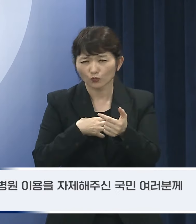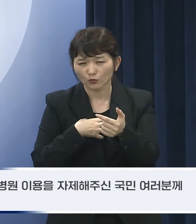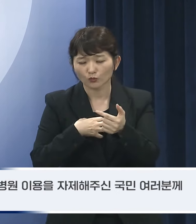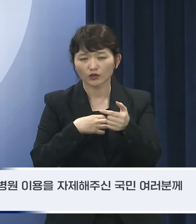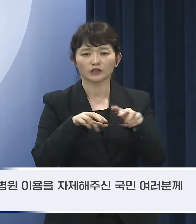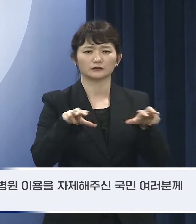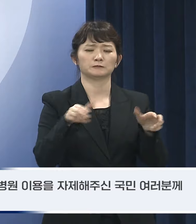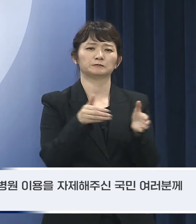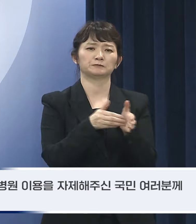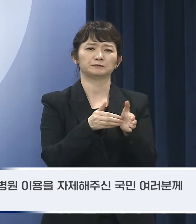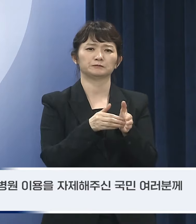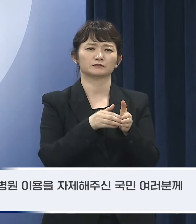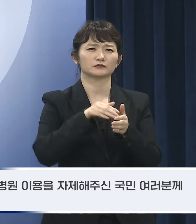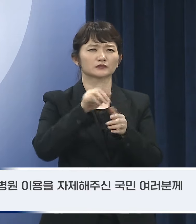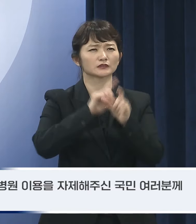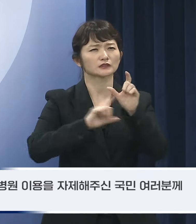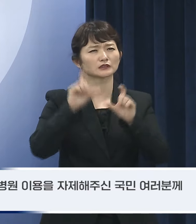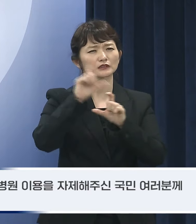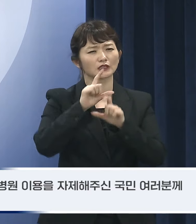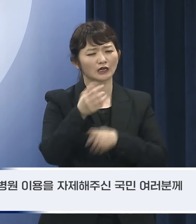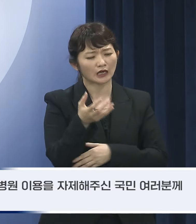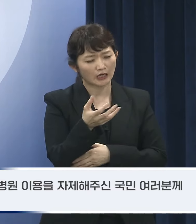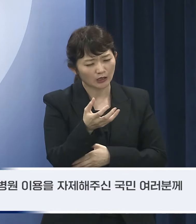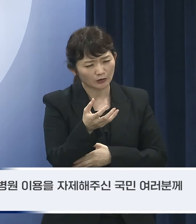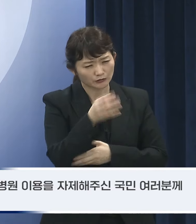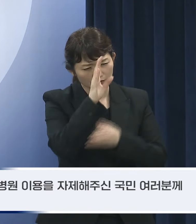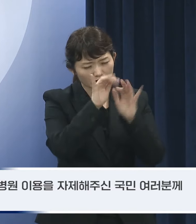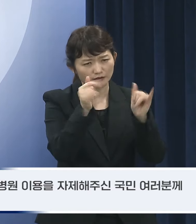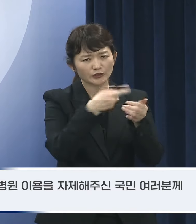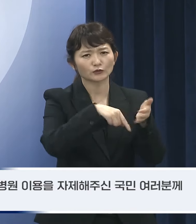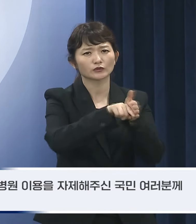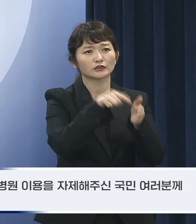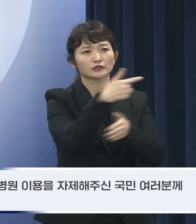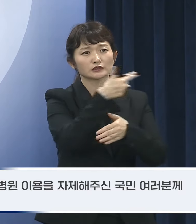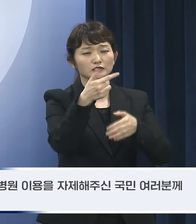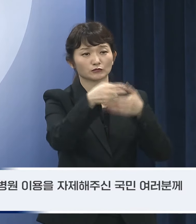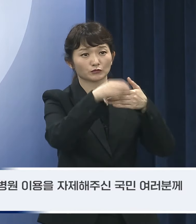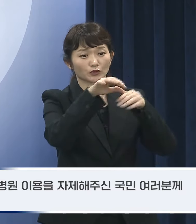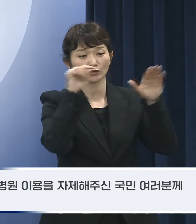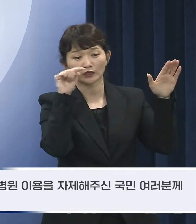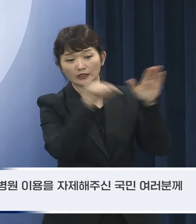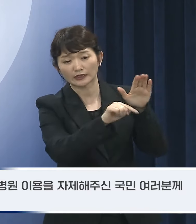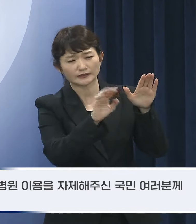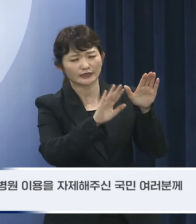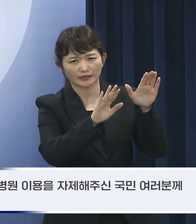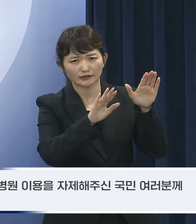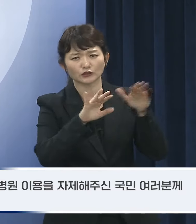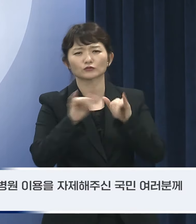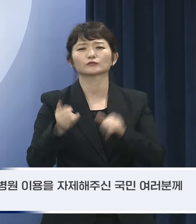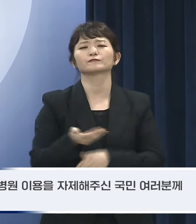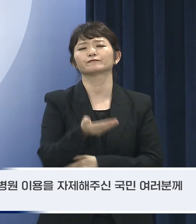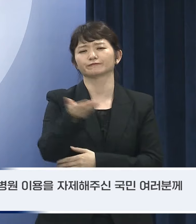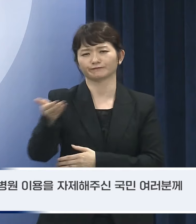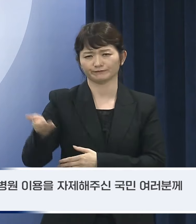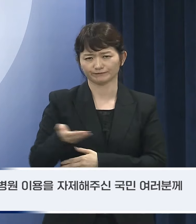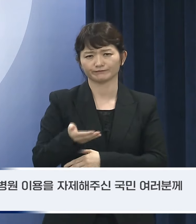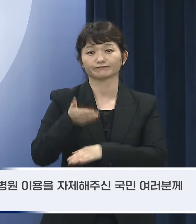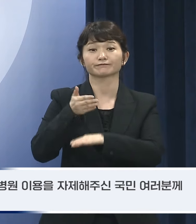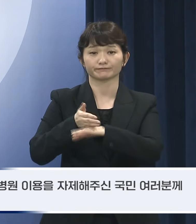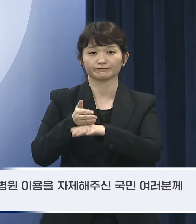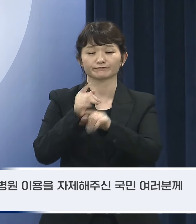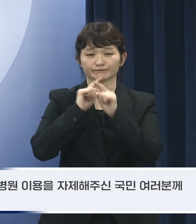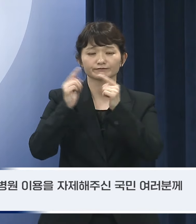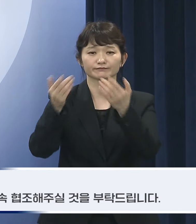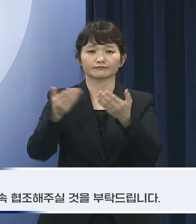지금까지 더 아프고 위중한 환자를 위해 대형병원 이용을 자제해 주신 국민 여러분께 감사의 말씀을